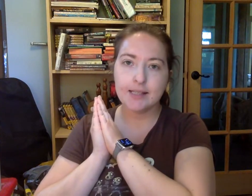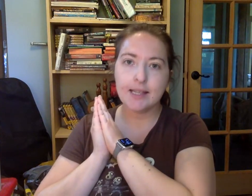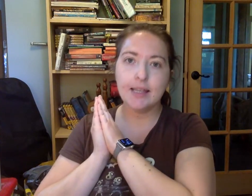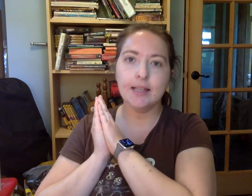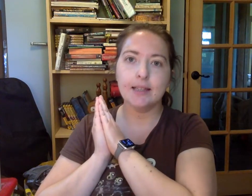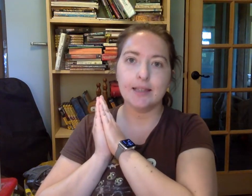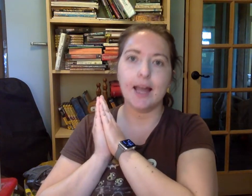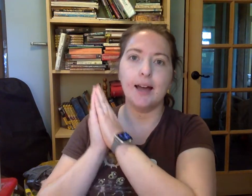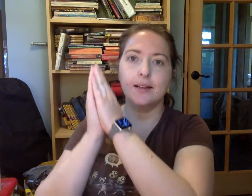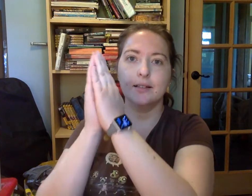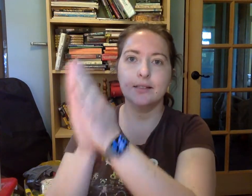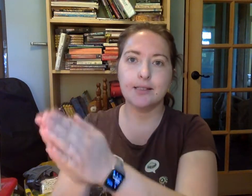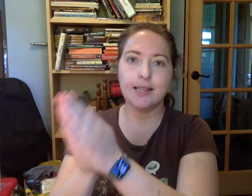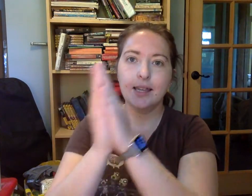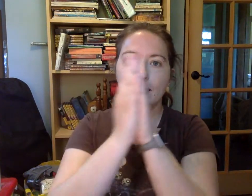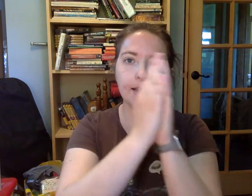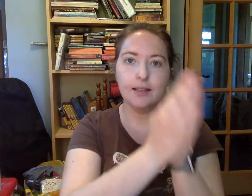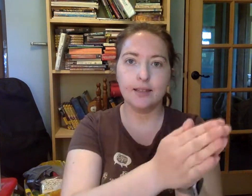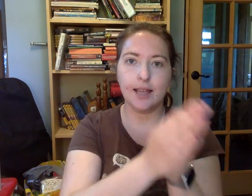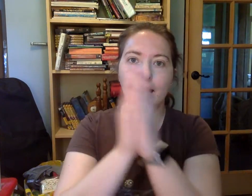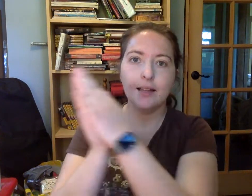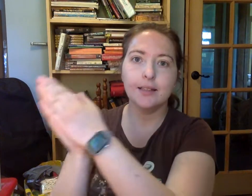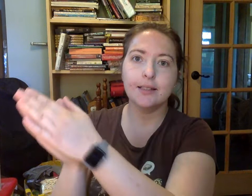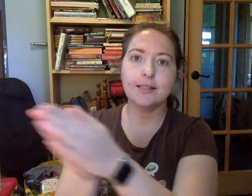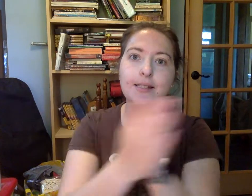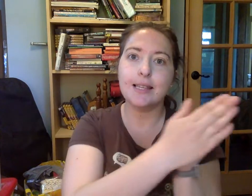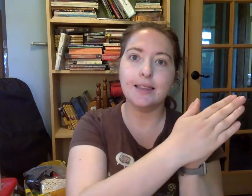Cita. Cita. Cita.